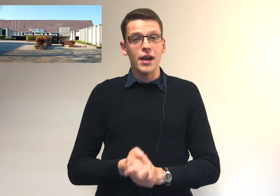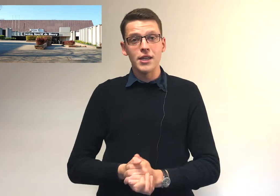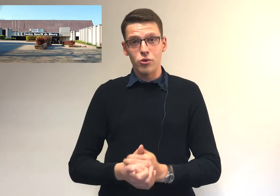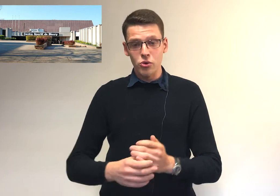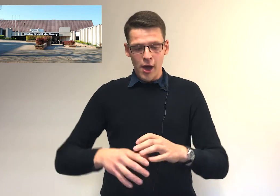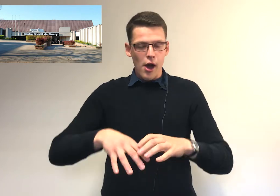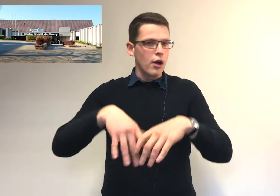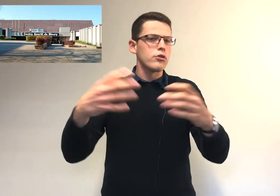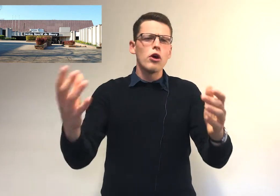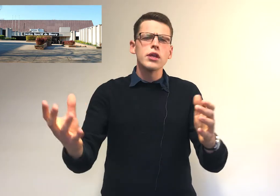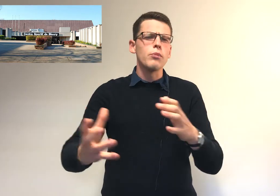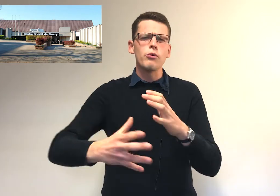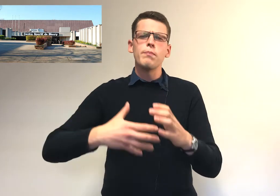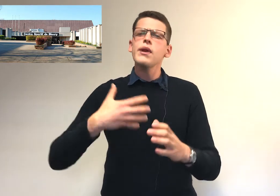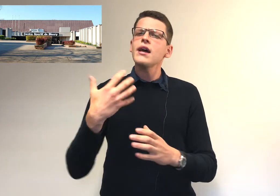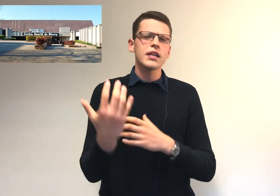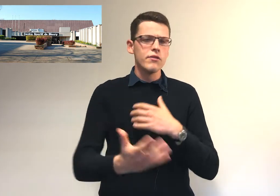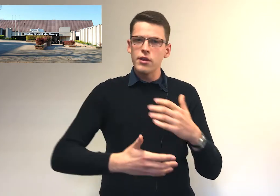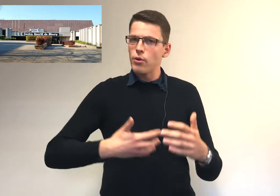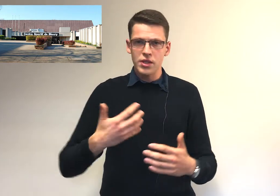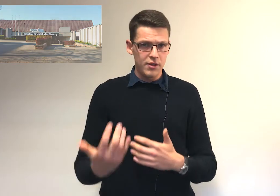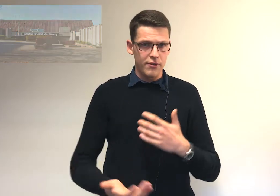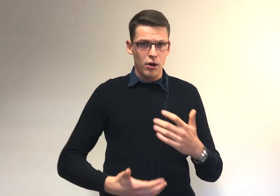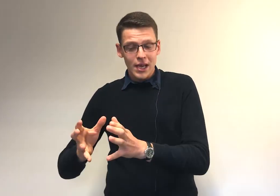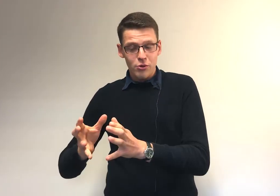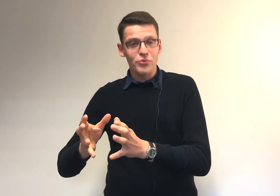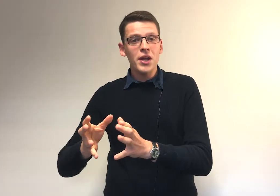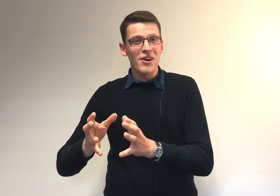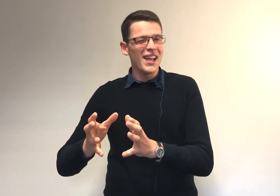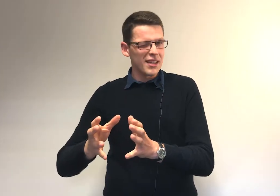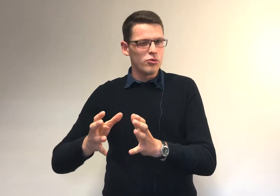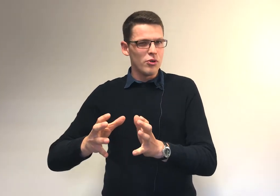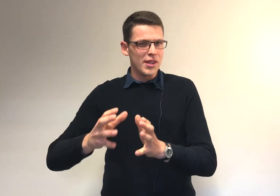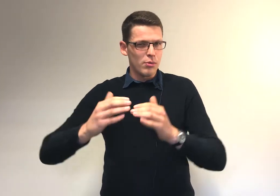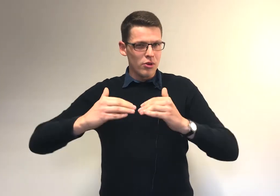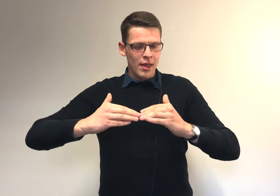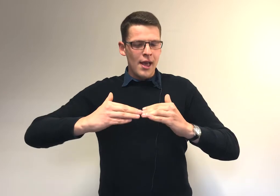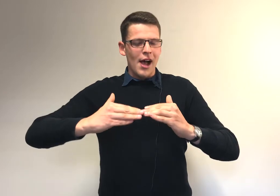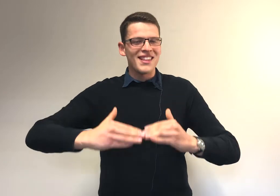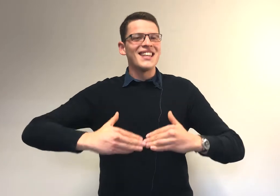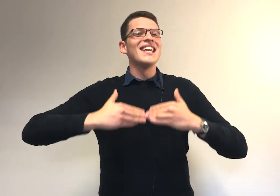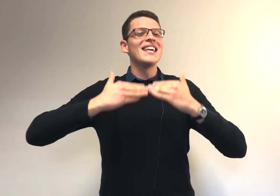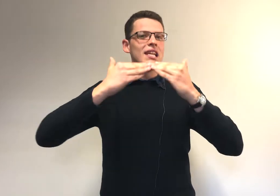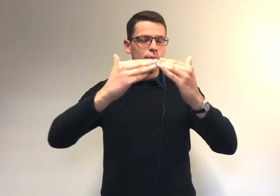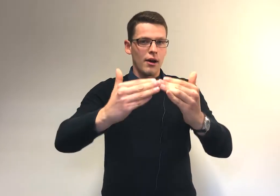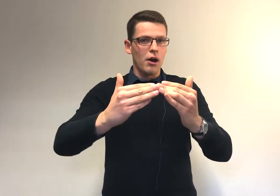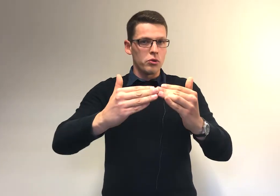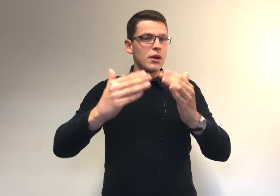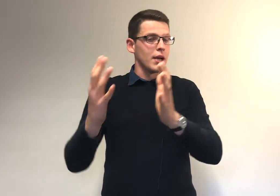qui est donc un centre qui propose plein d'activités sportives différentes. Tu vois qu'être étudiant, ça demande un certain équilibre entre les